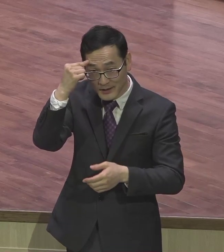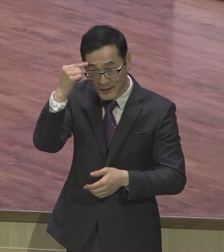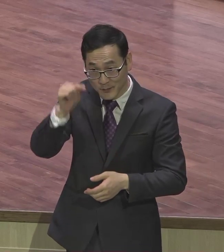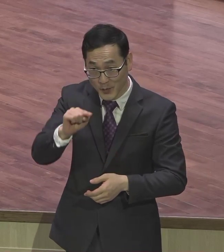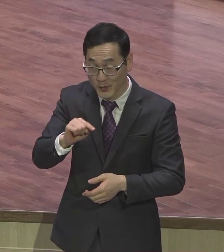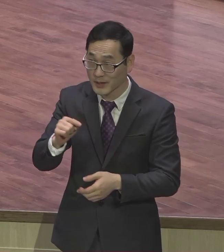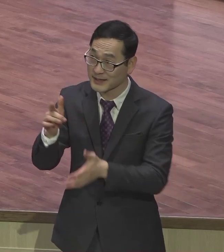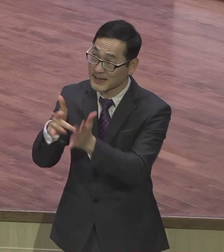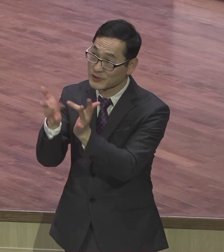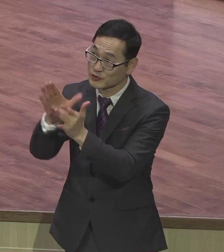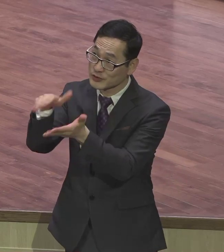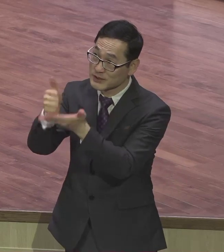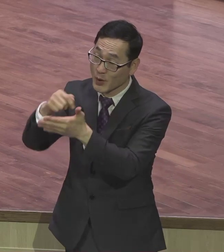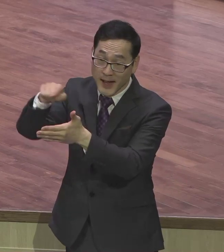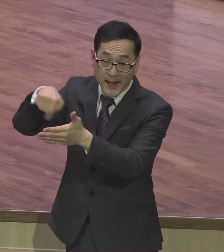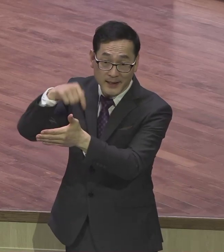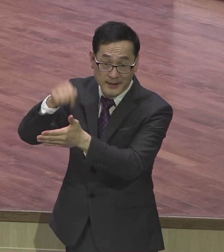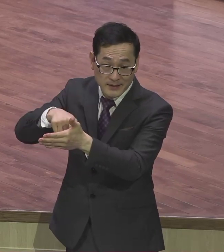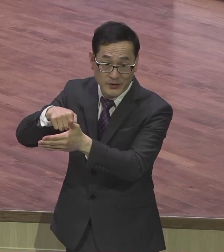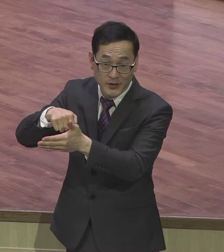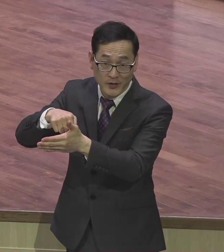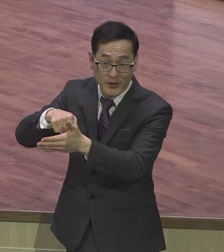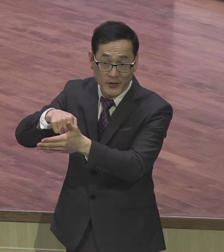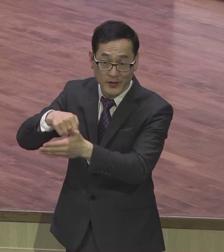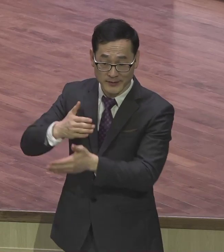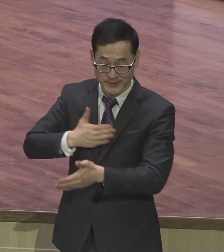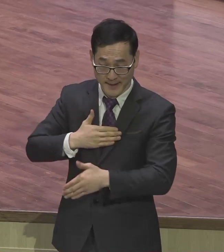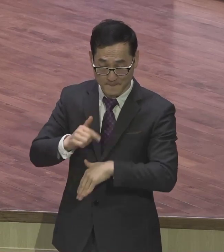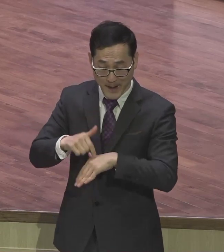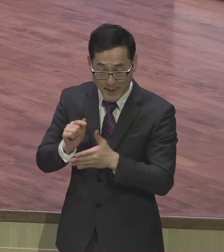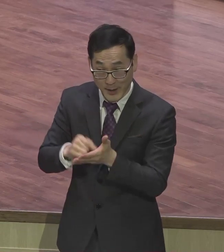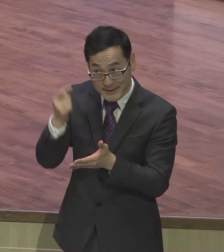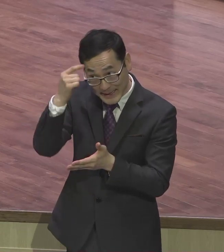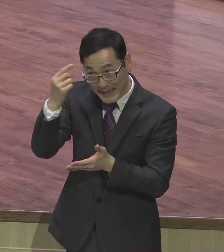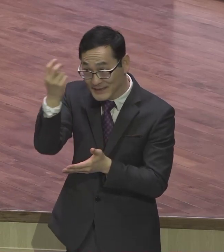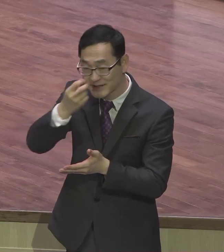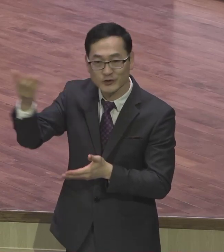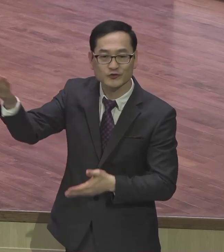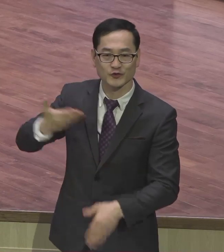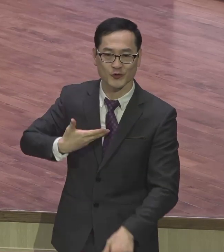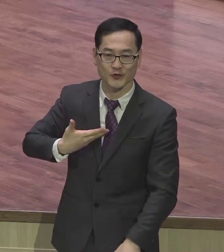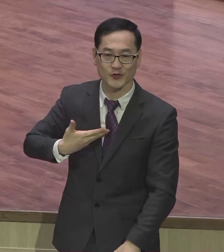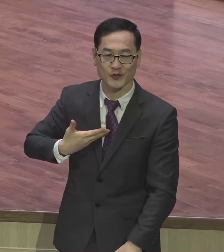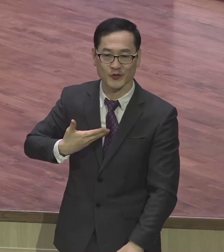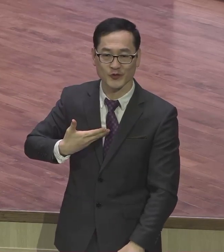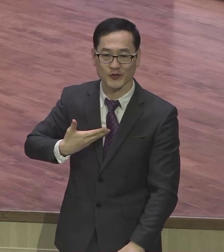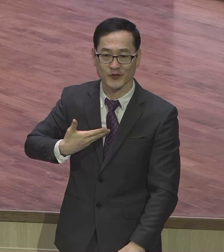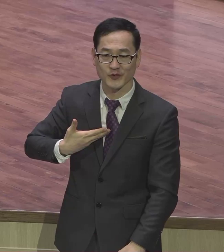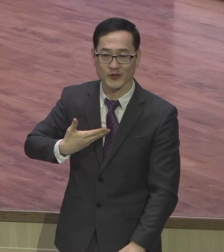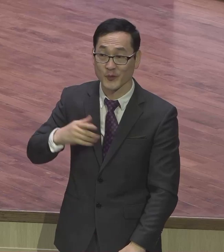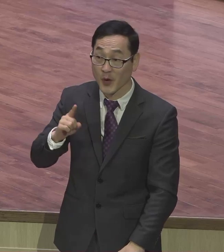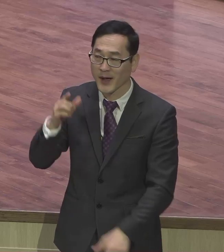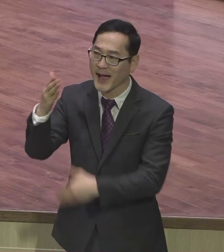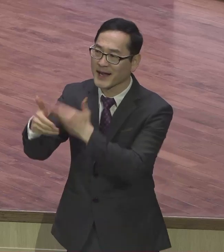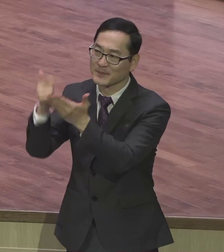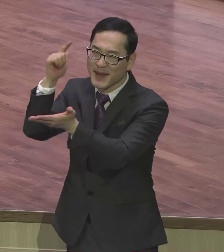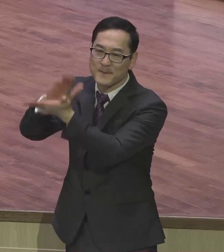안에 있어 뭐요 그리스도 예수 안에 너의 마음과 생각을 지키시리라 뭐가 지켜요 하나님의 평강이 그랬어